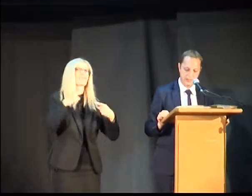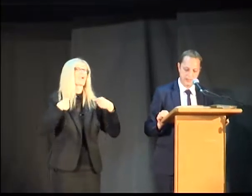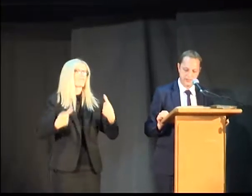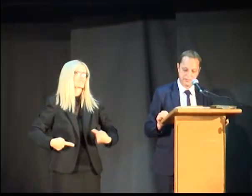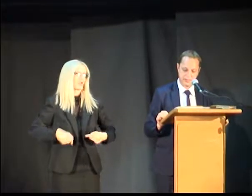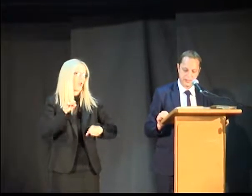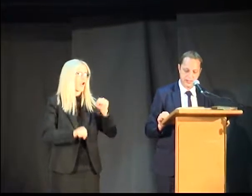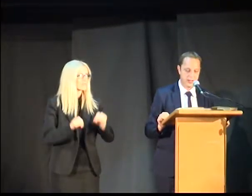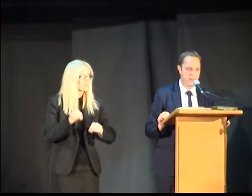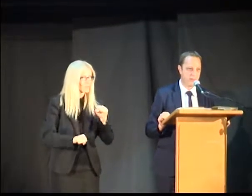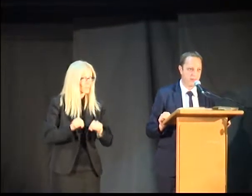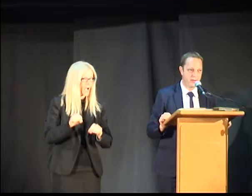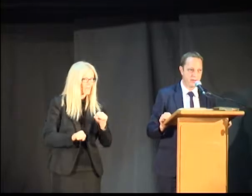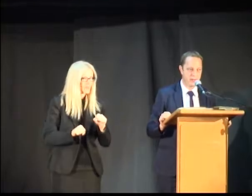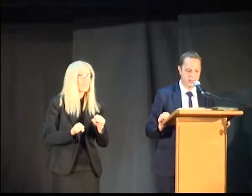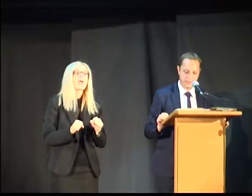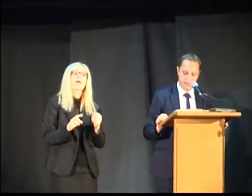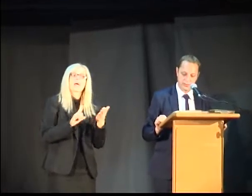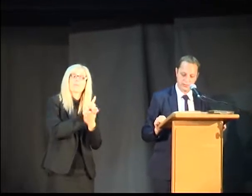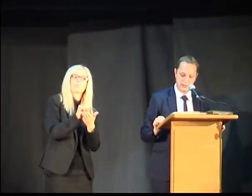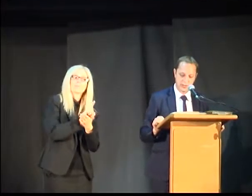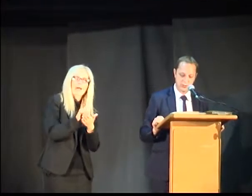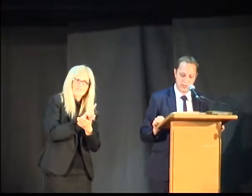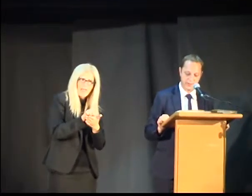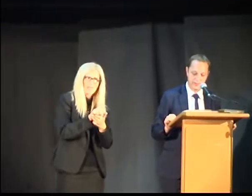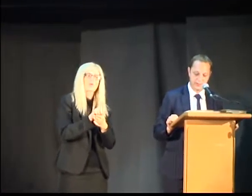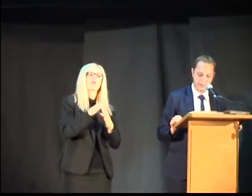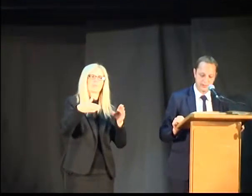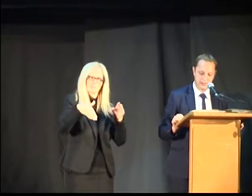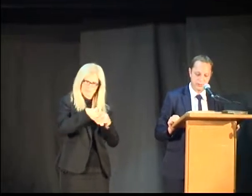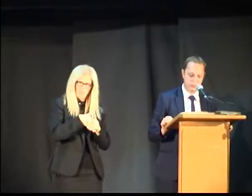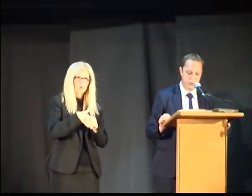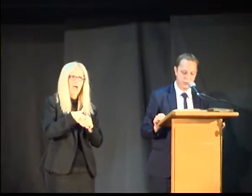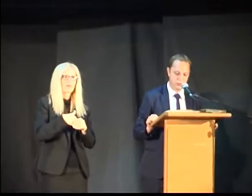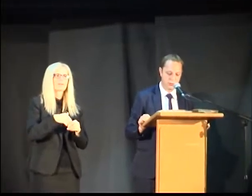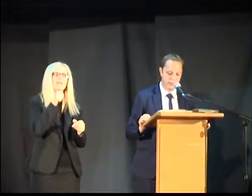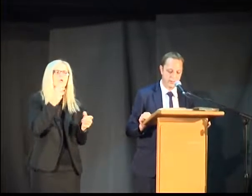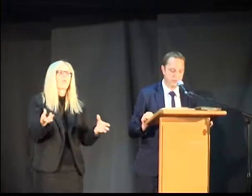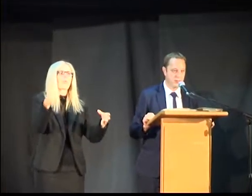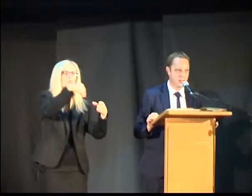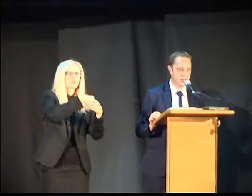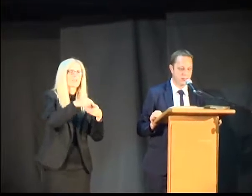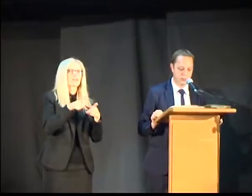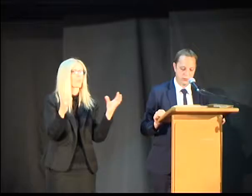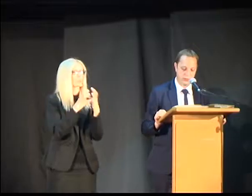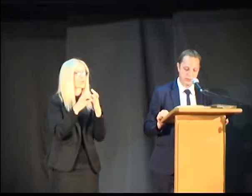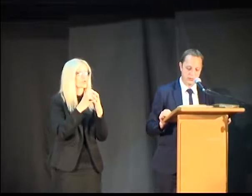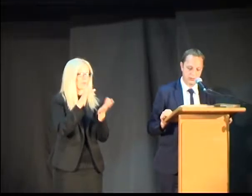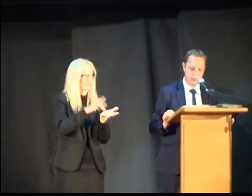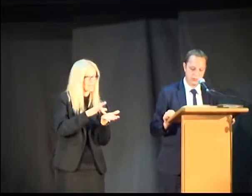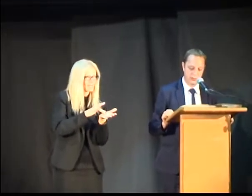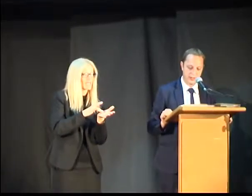osposobljavanje, pravovremeno i adekvatno zapošljavanje i uključivanje društveni život sredine u